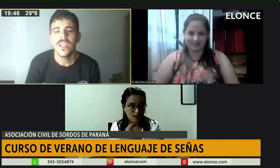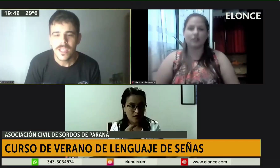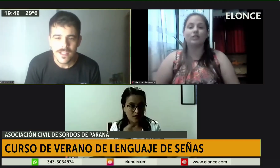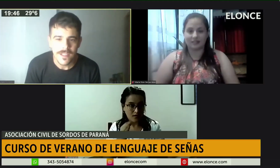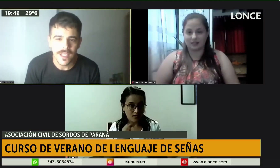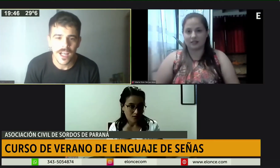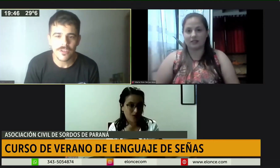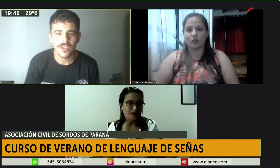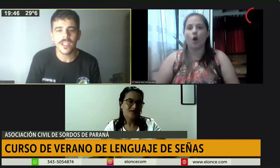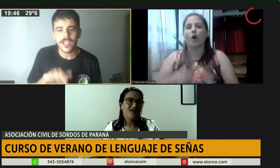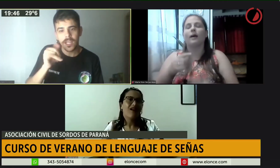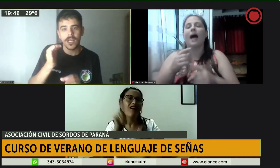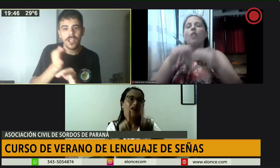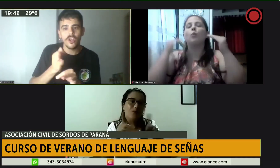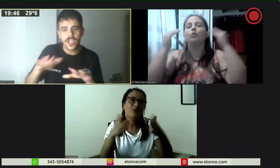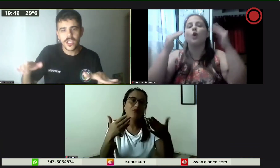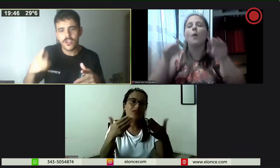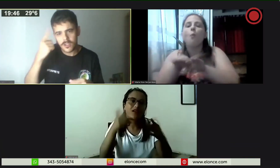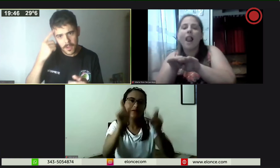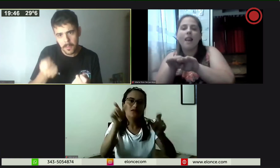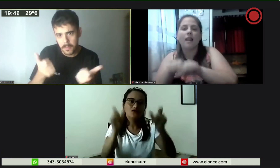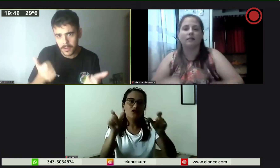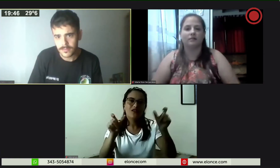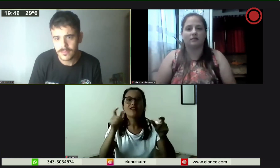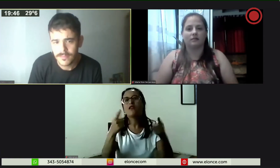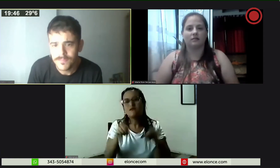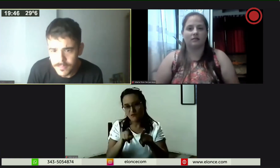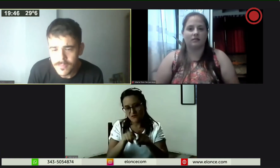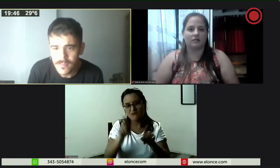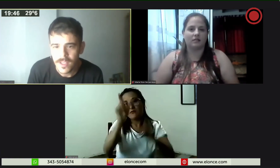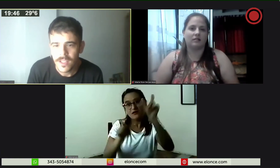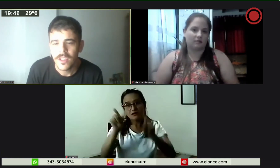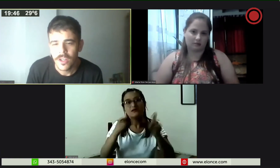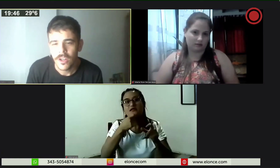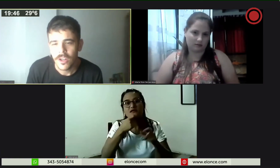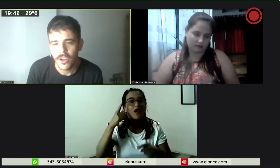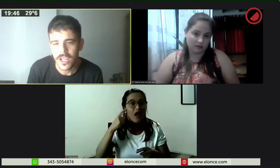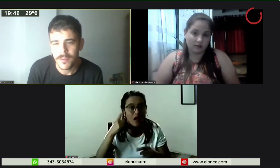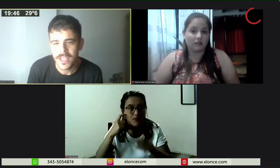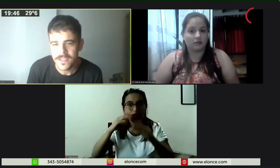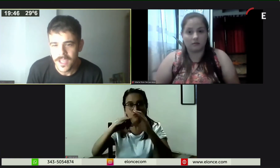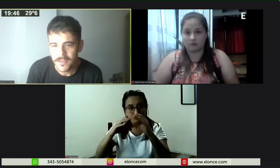Sí, en el caso de los niños, lógicamente sí.